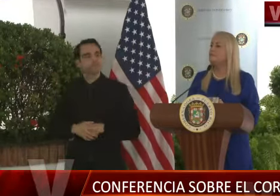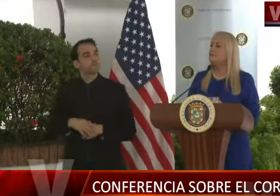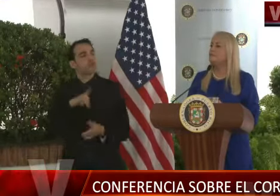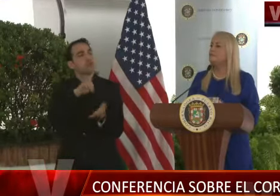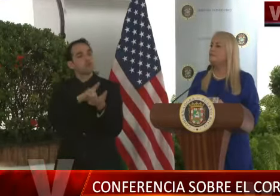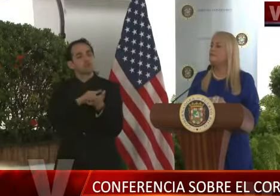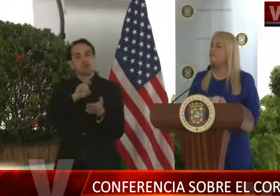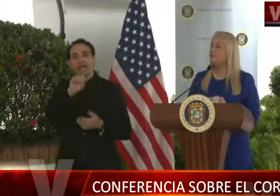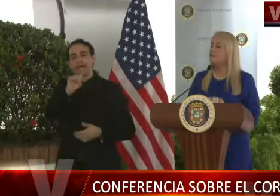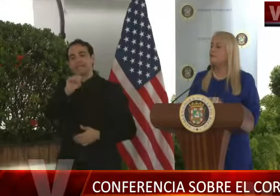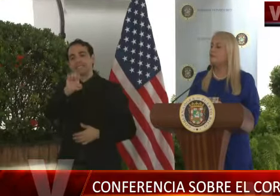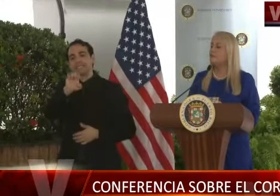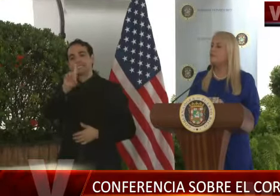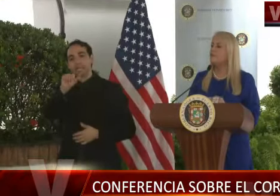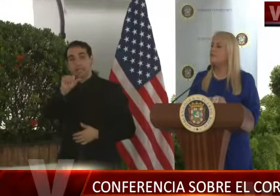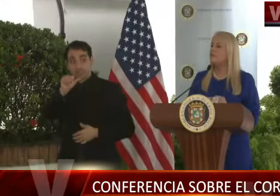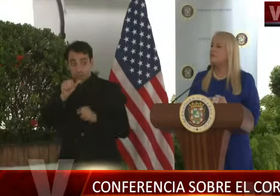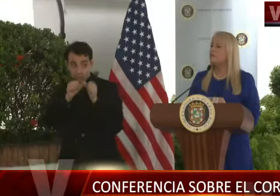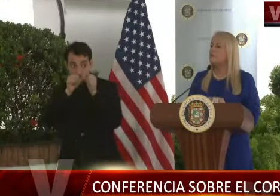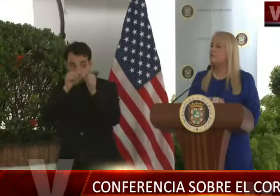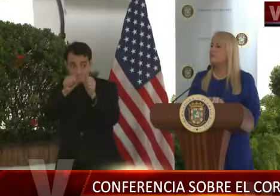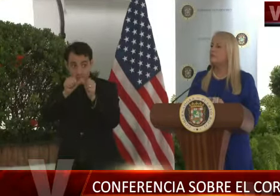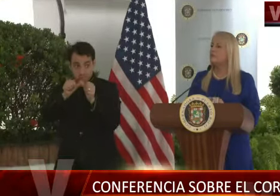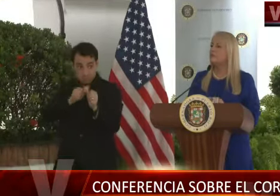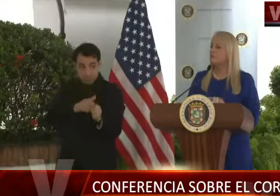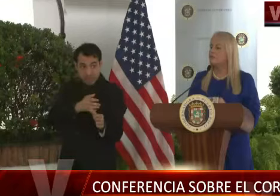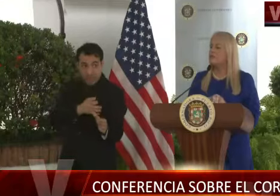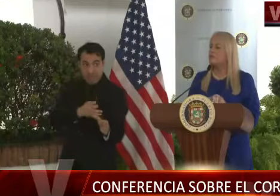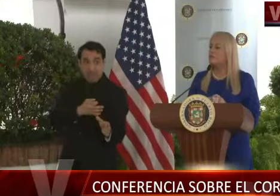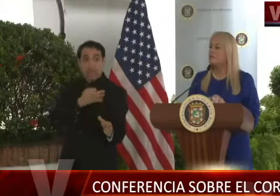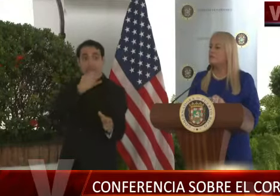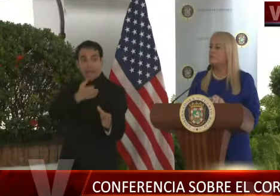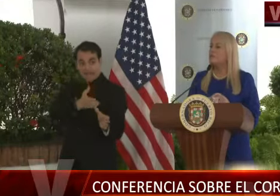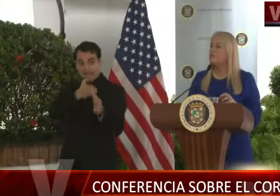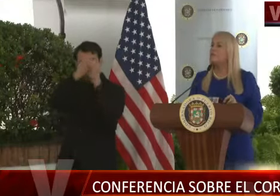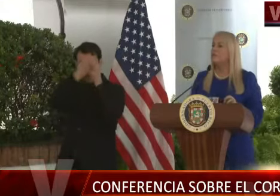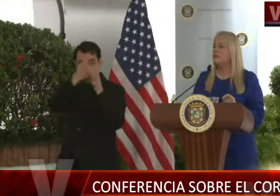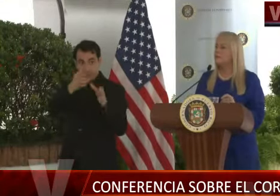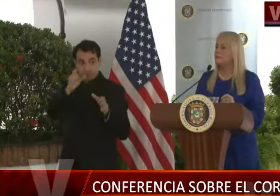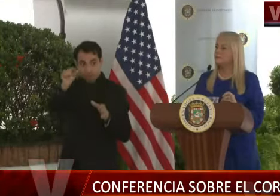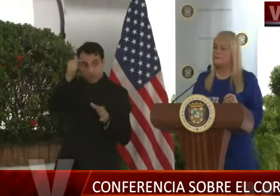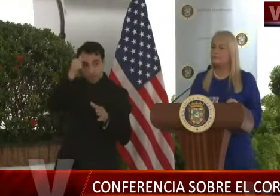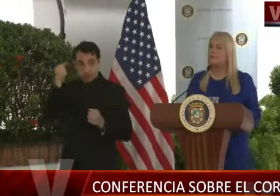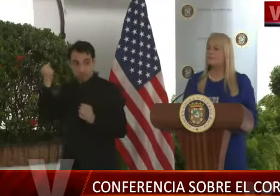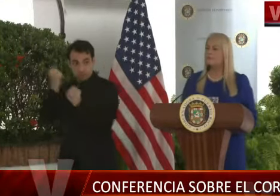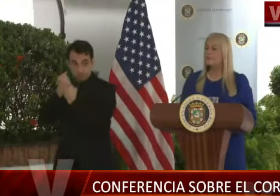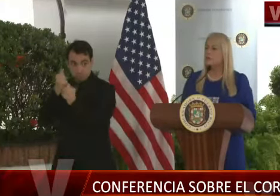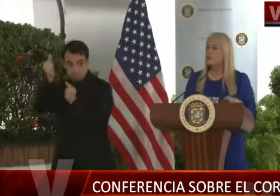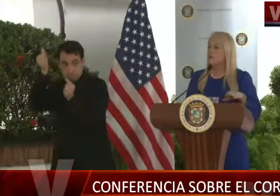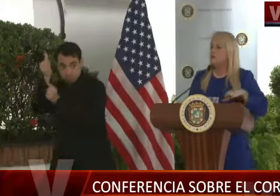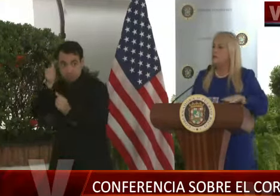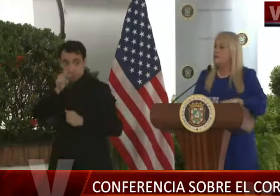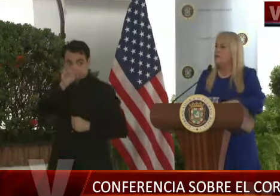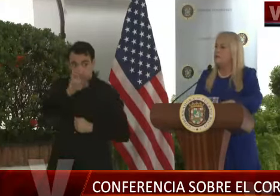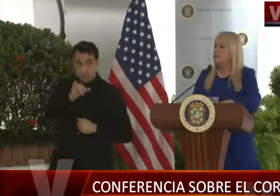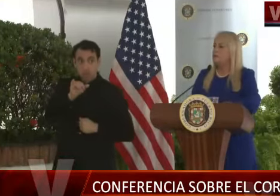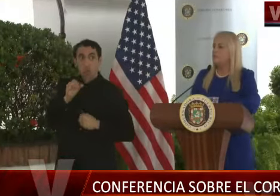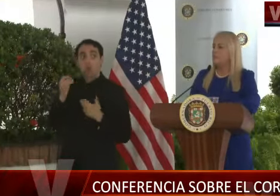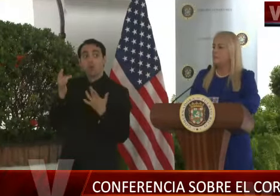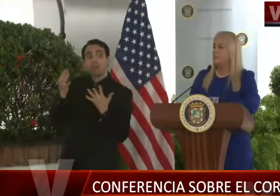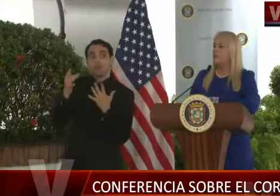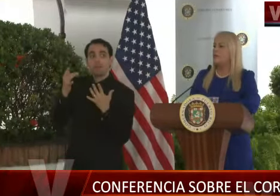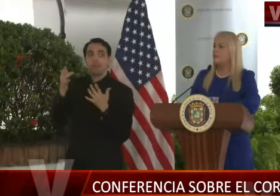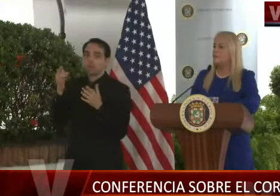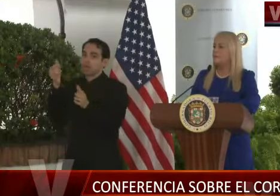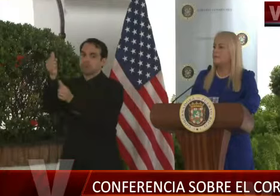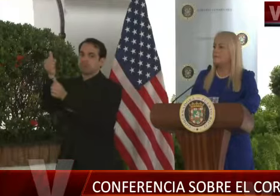permanecerá como epidemióloga del Estado, usted tiene reservas con su labor, sabemos que hay llamados desde la Cámara de Representantes para que la doctora salga de su posición